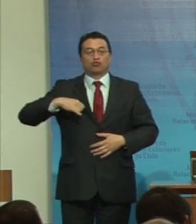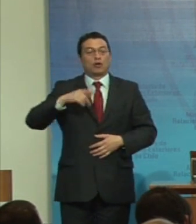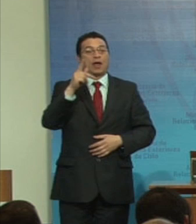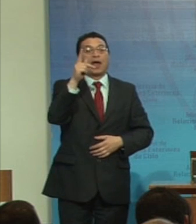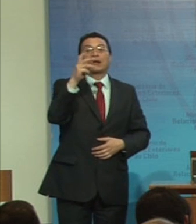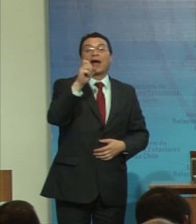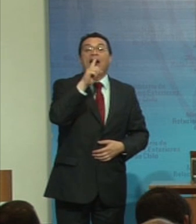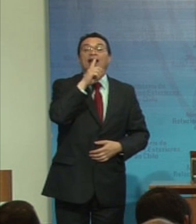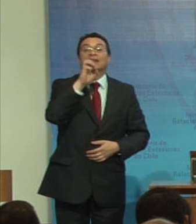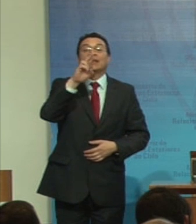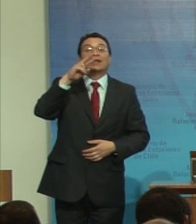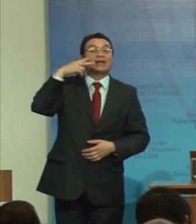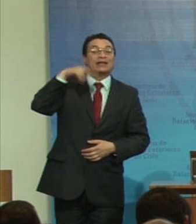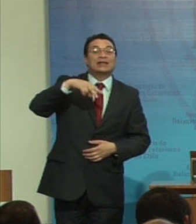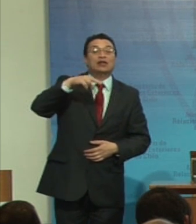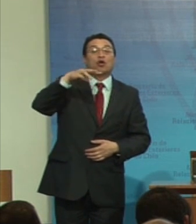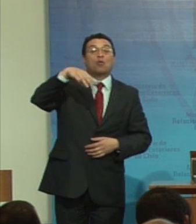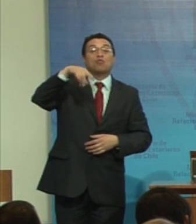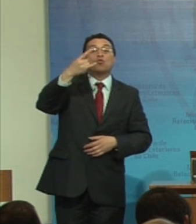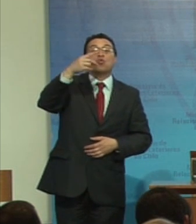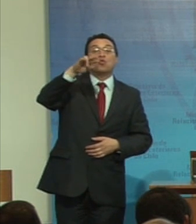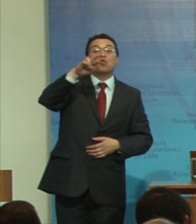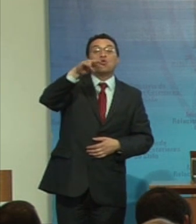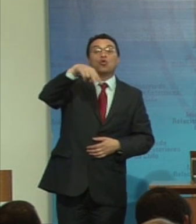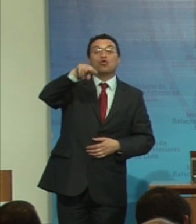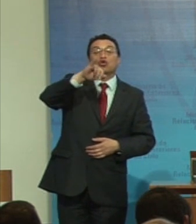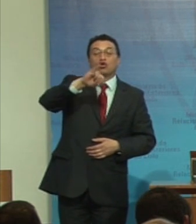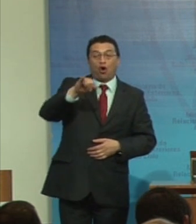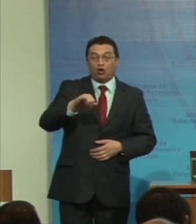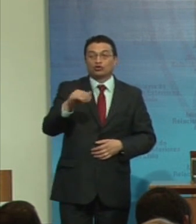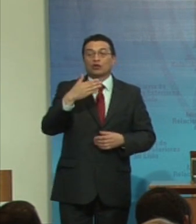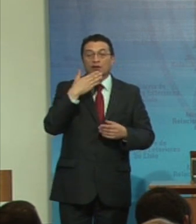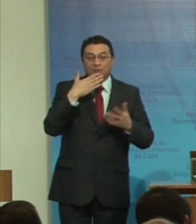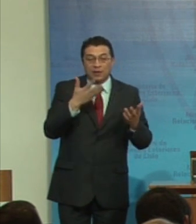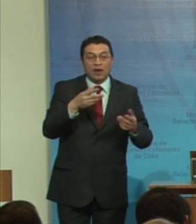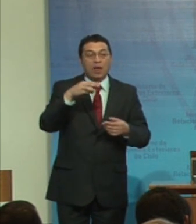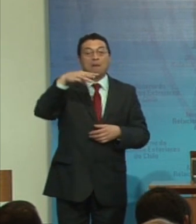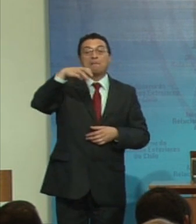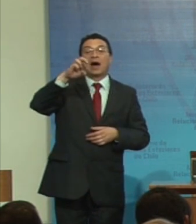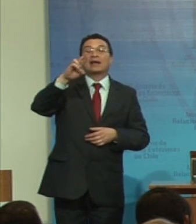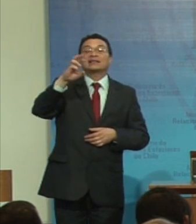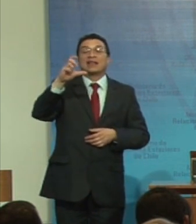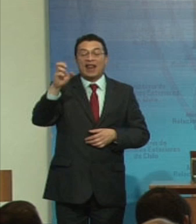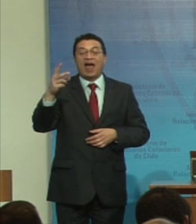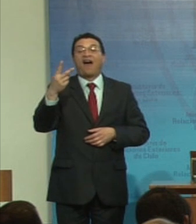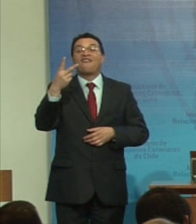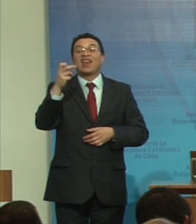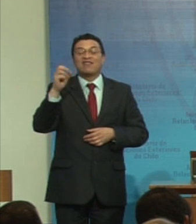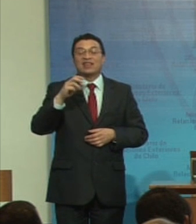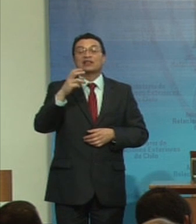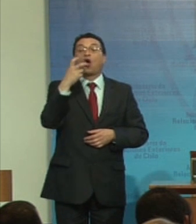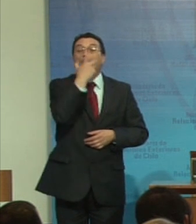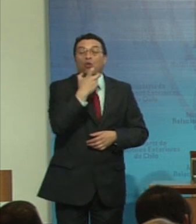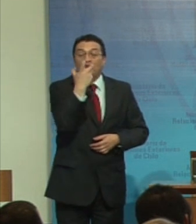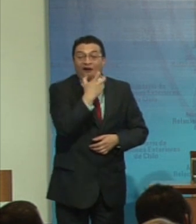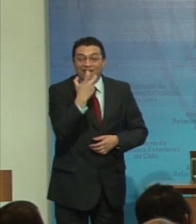Muñoz por ejemplo nuevas líderes a Marcela Benavides a Gustavo Vergara de la Soch